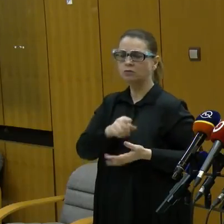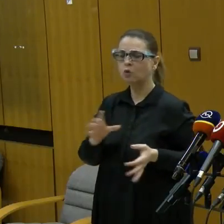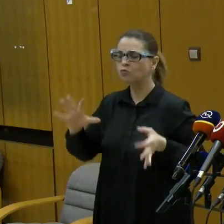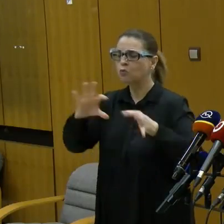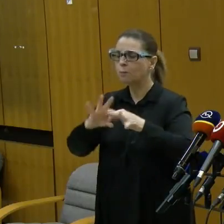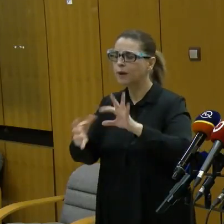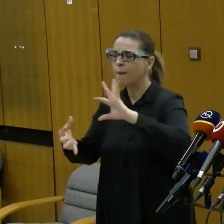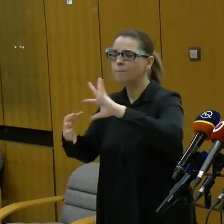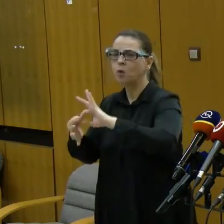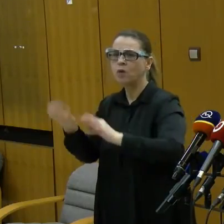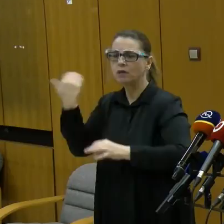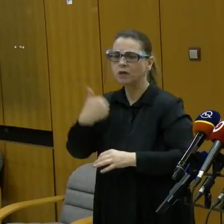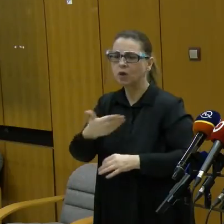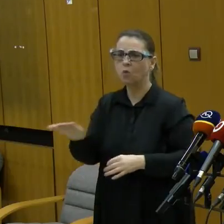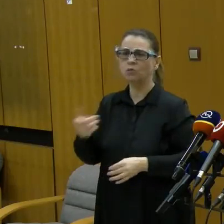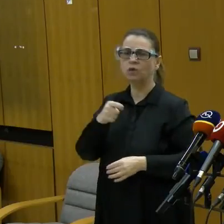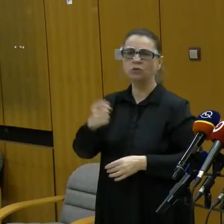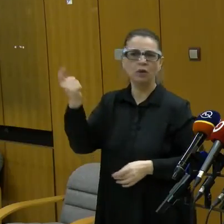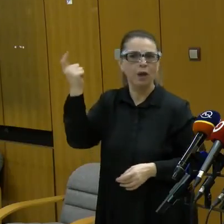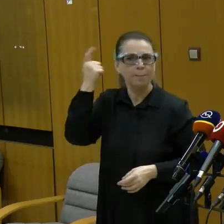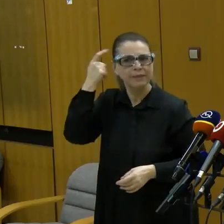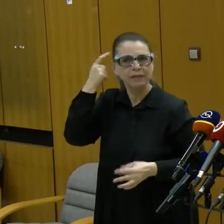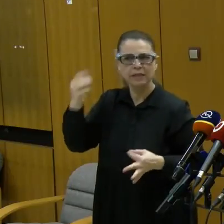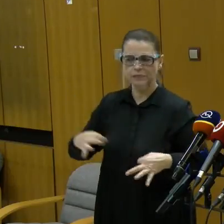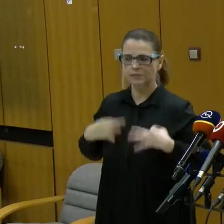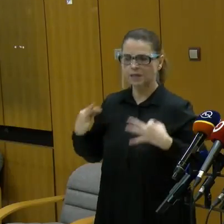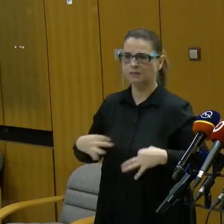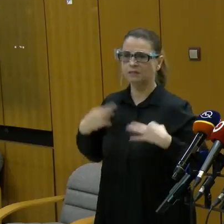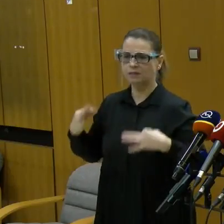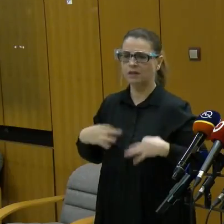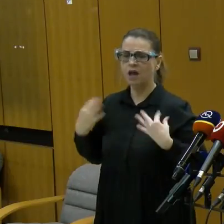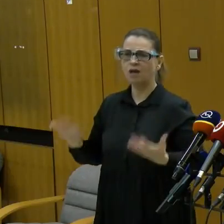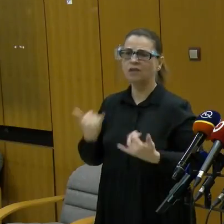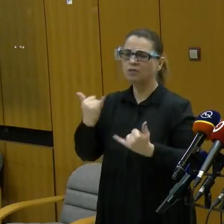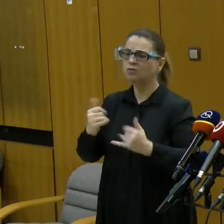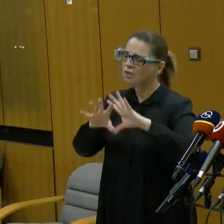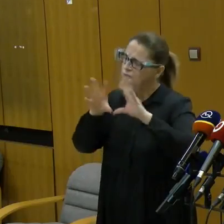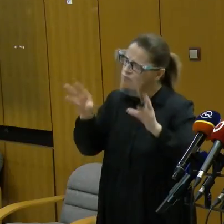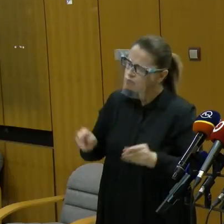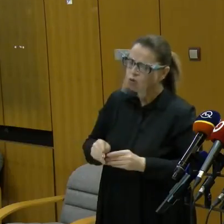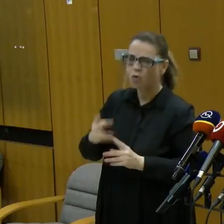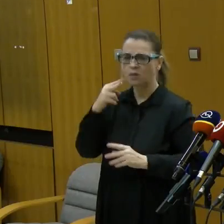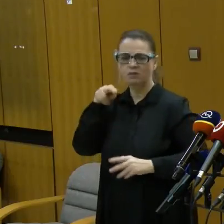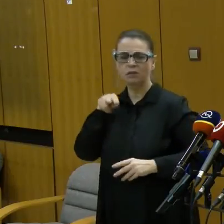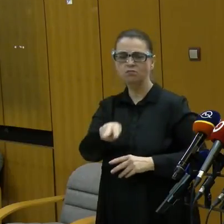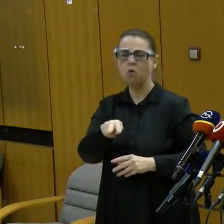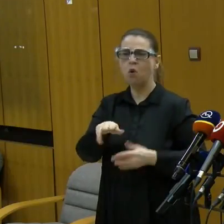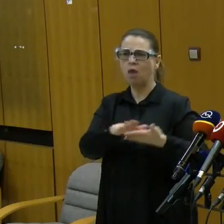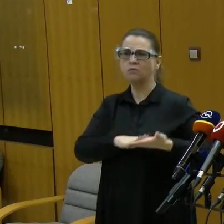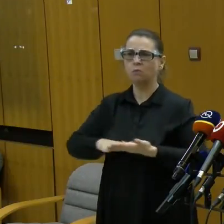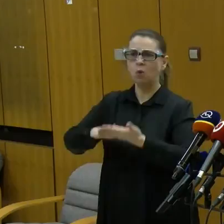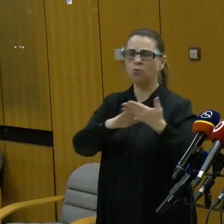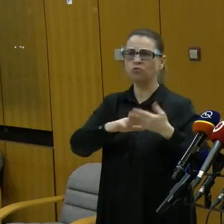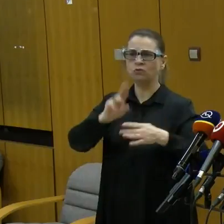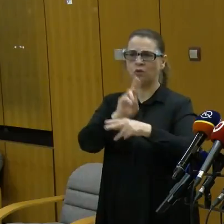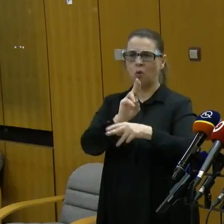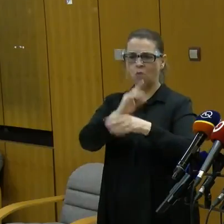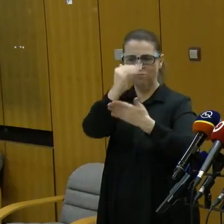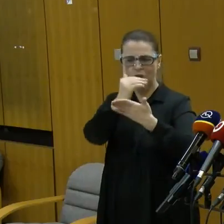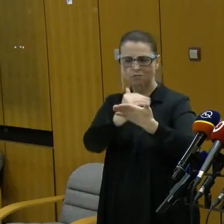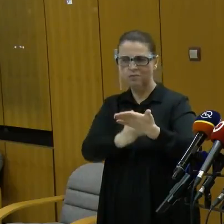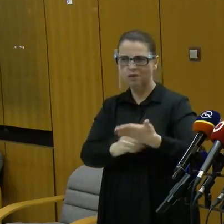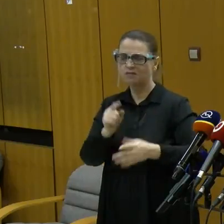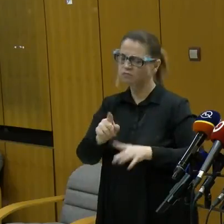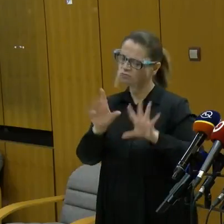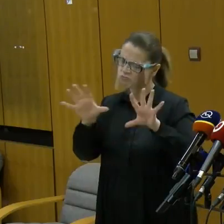ľudí, je tu nejaké psychické zdravie rovnako, je tu nejaká komplain spoločnosti na opatrenia. Toto všetko treba